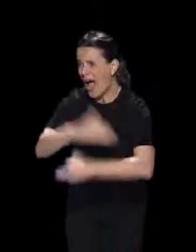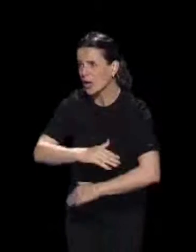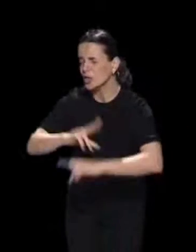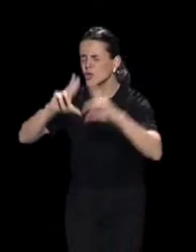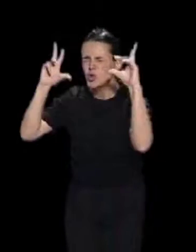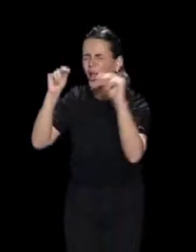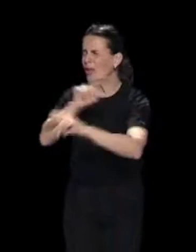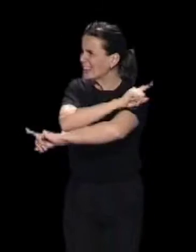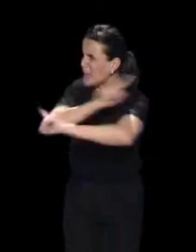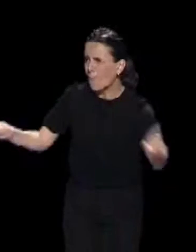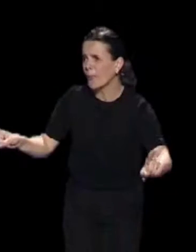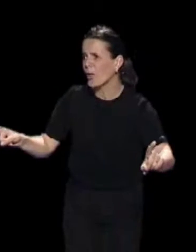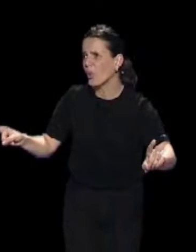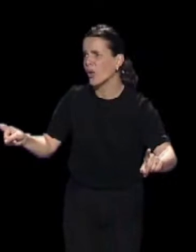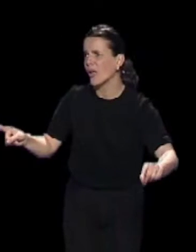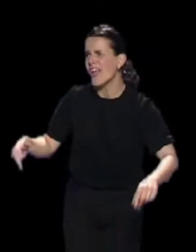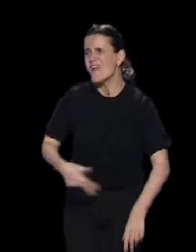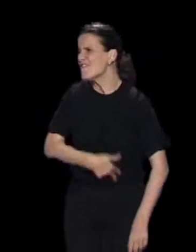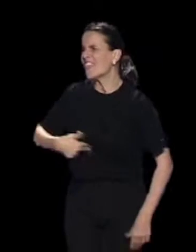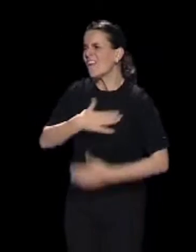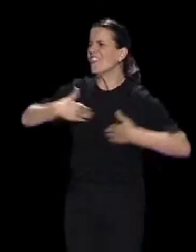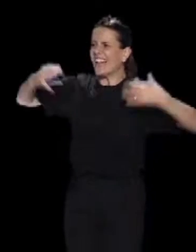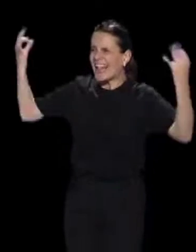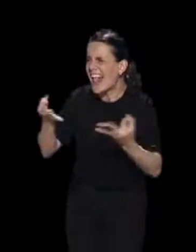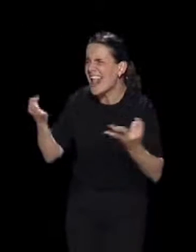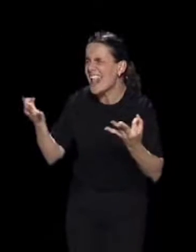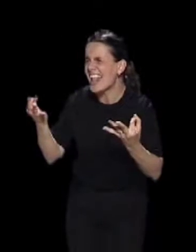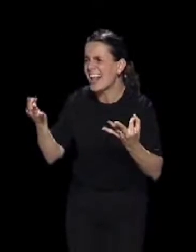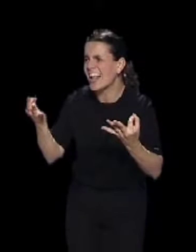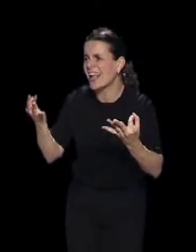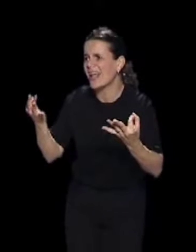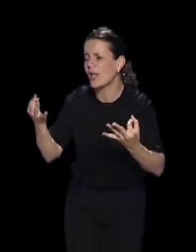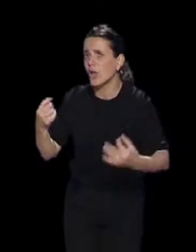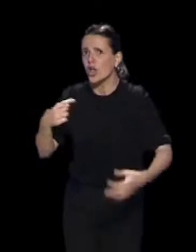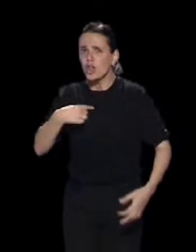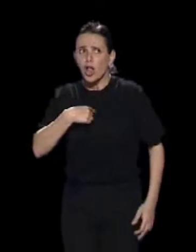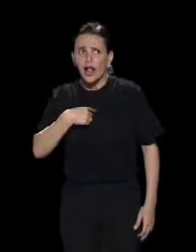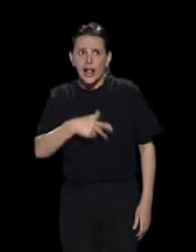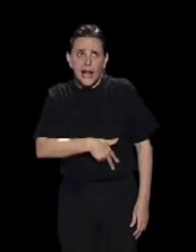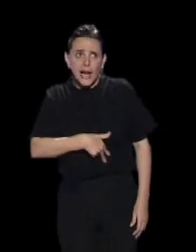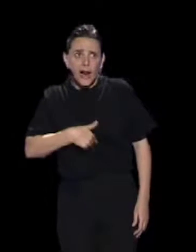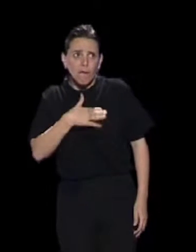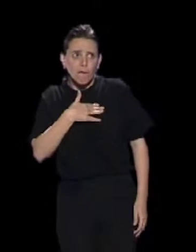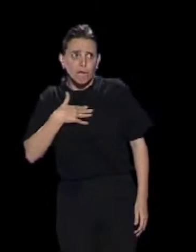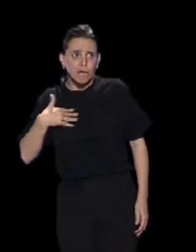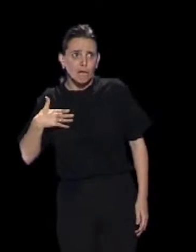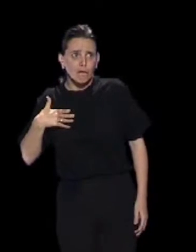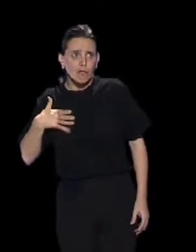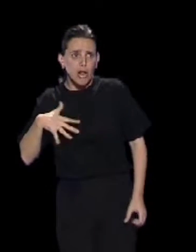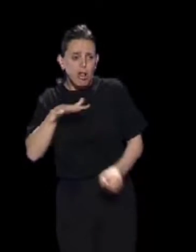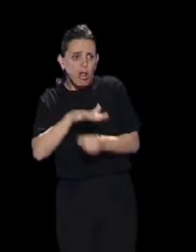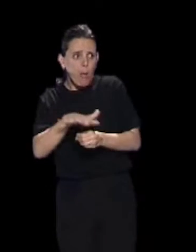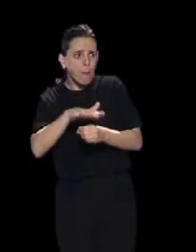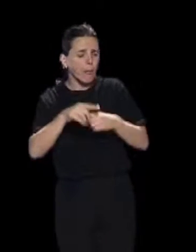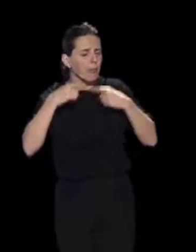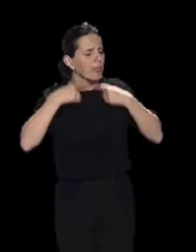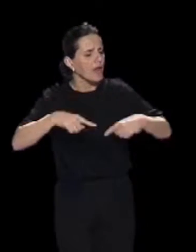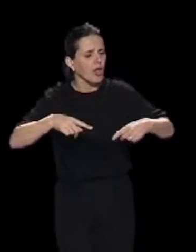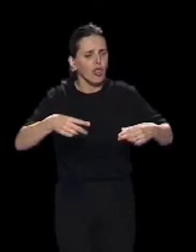Ya no hay cama ni sueño, general ¿Qué quiere el general? Perderse por